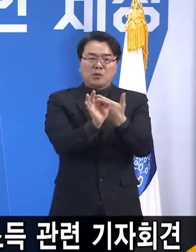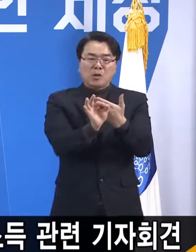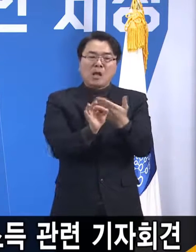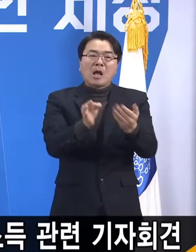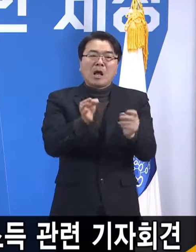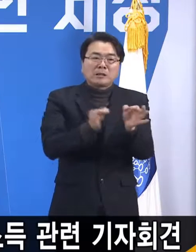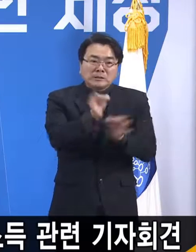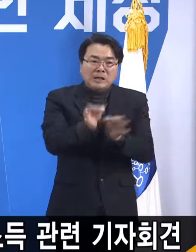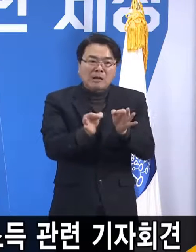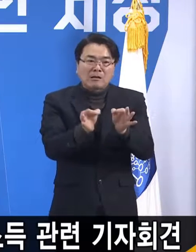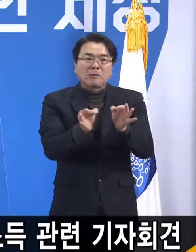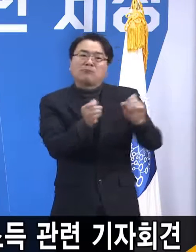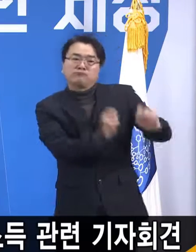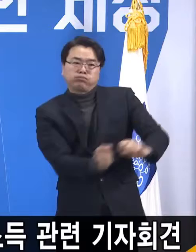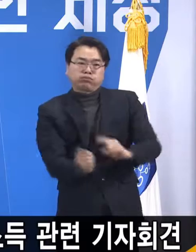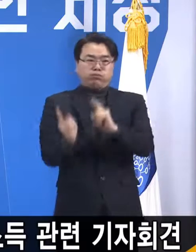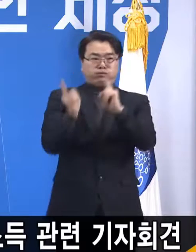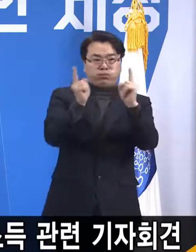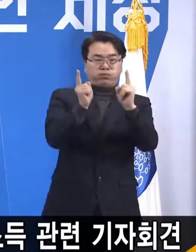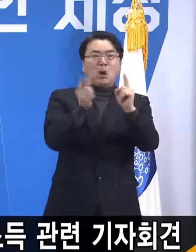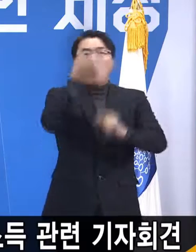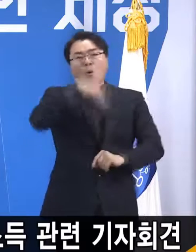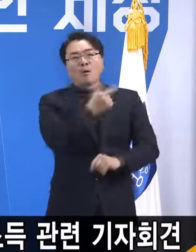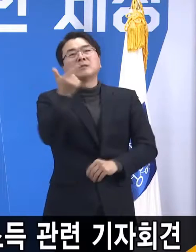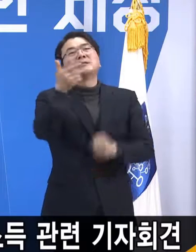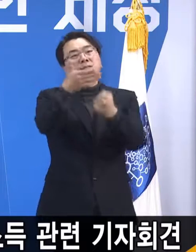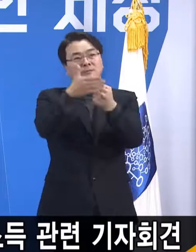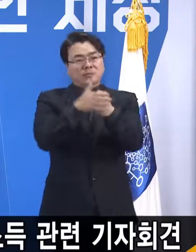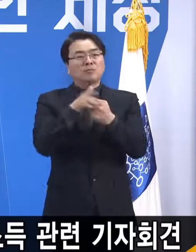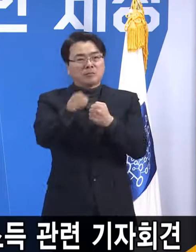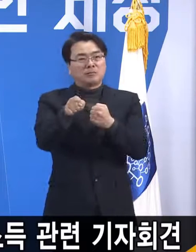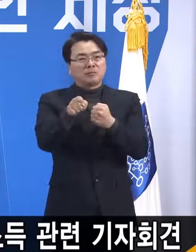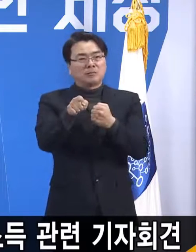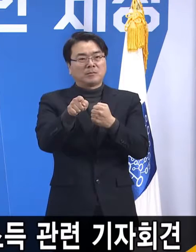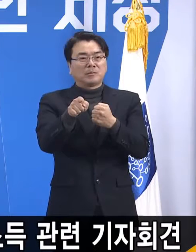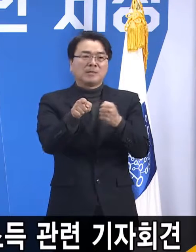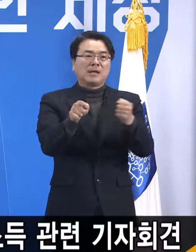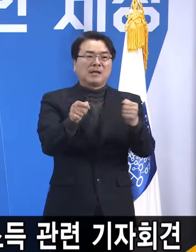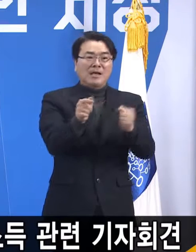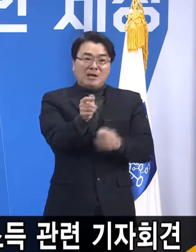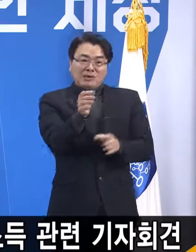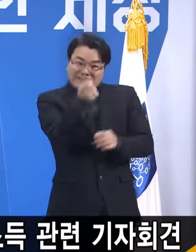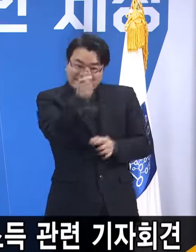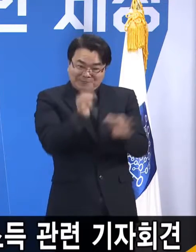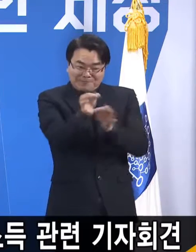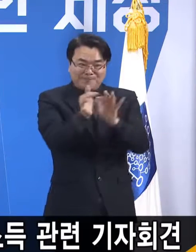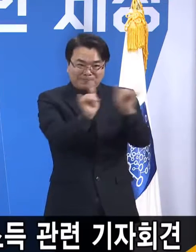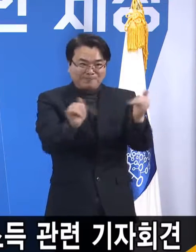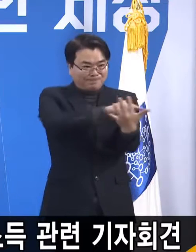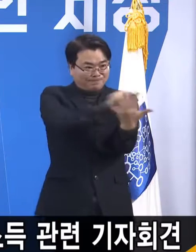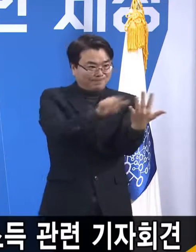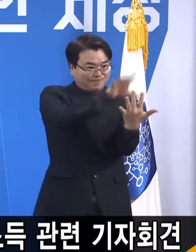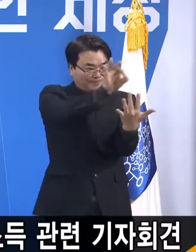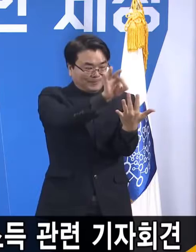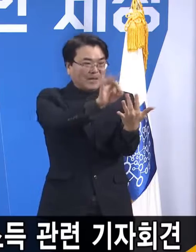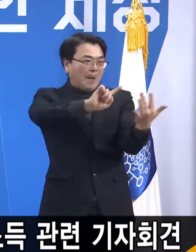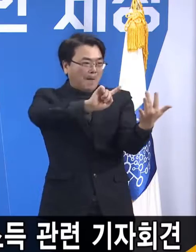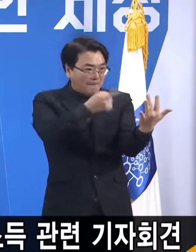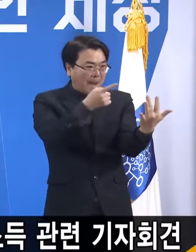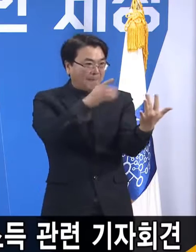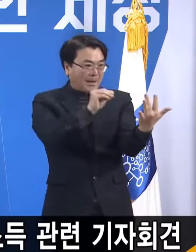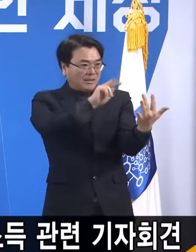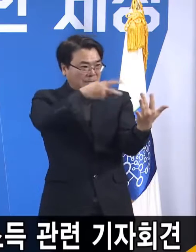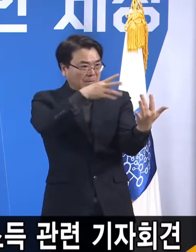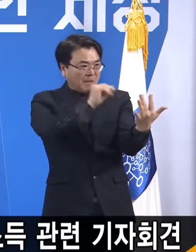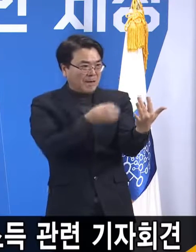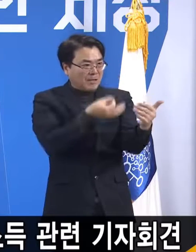사실은 소상공인들에게 골라서 현금으로 100만 원, 200만 원씩